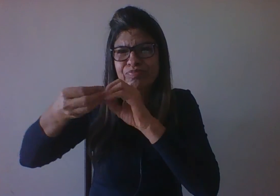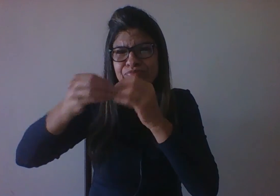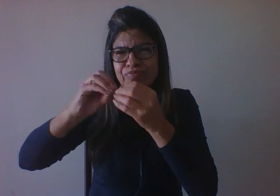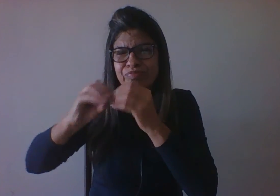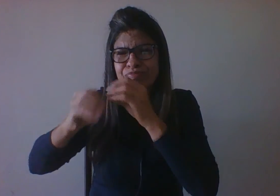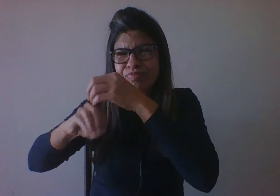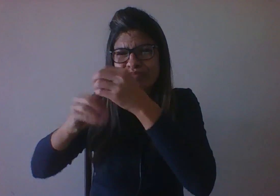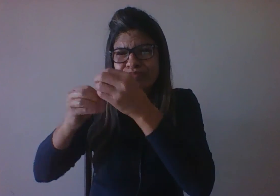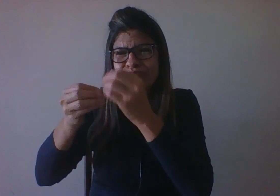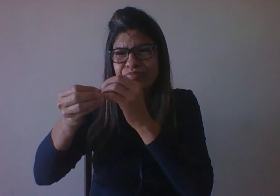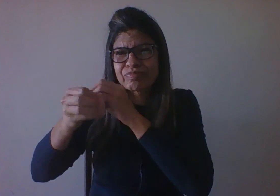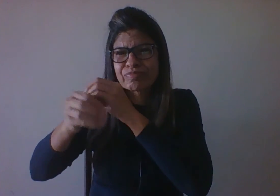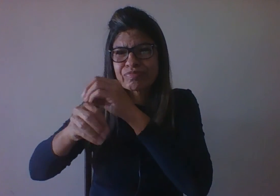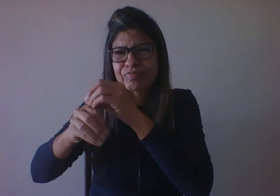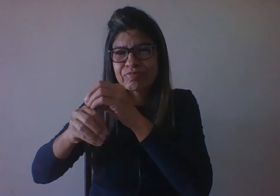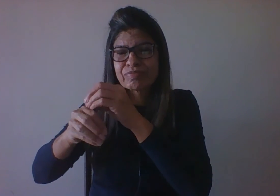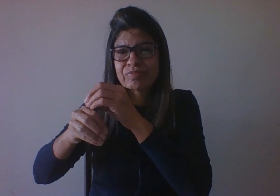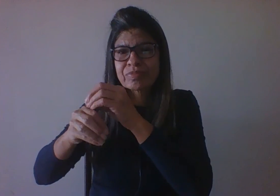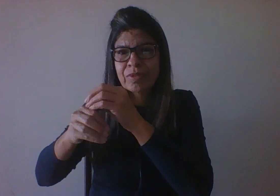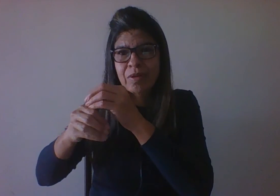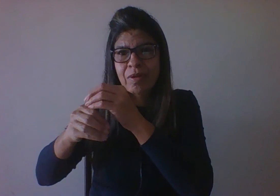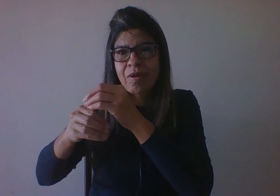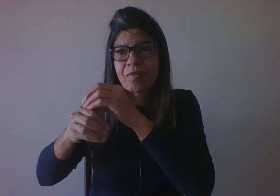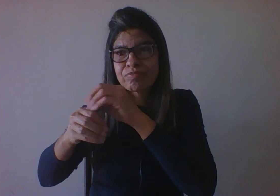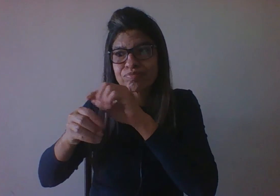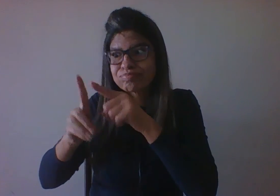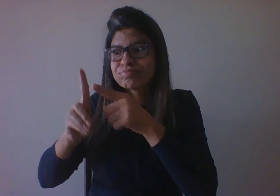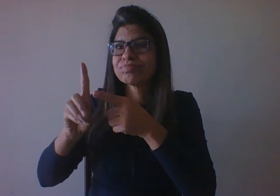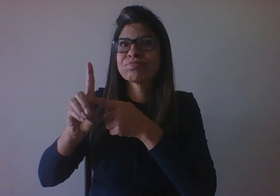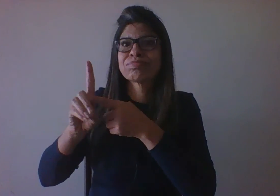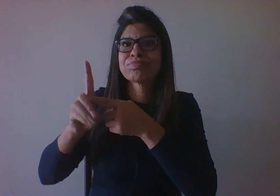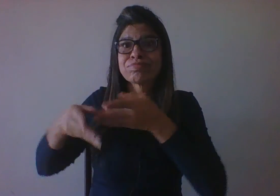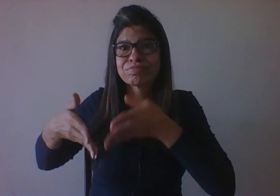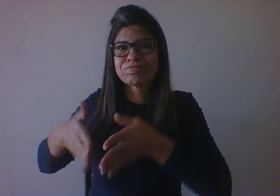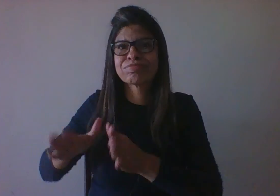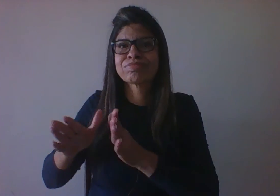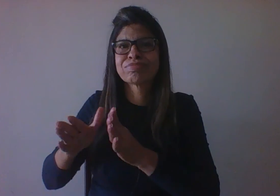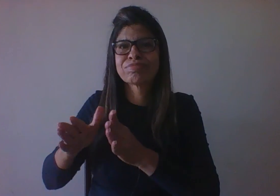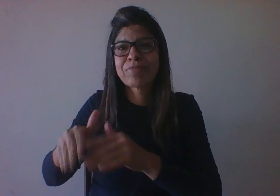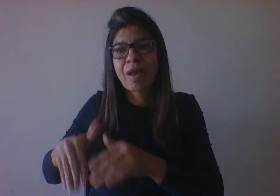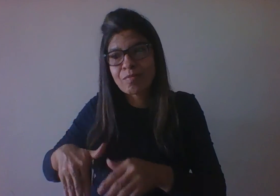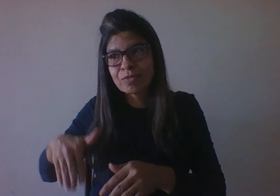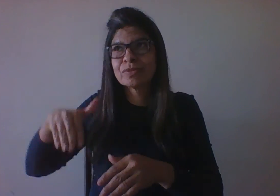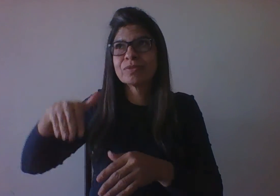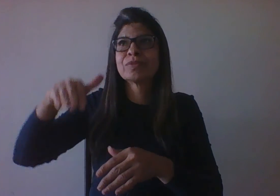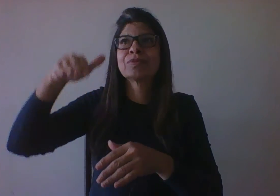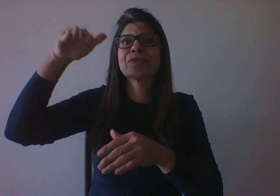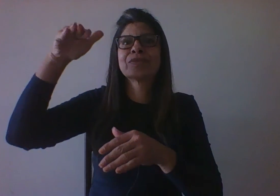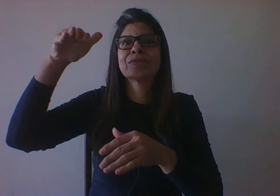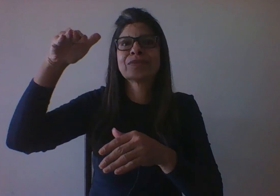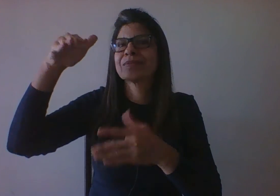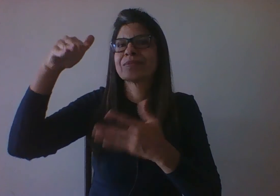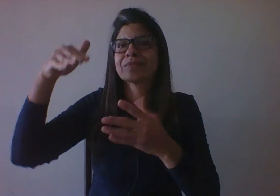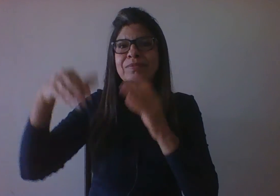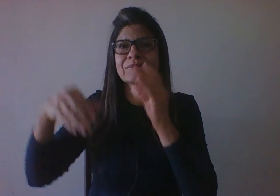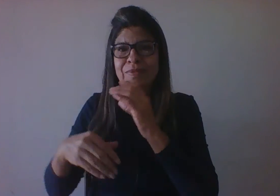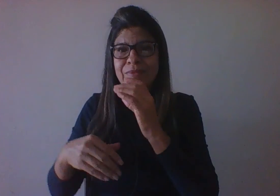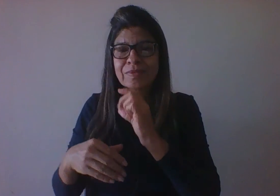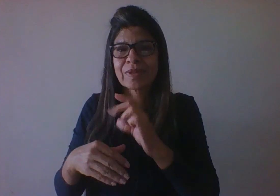cerca de 3,5 Então, isso é uma característica que nos faz seres humanos diferentes dos